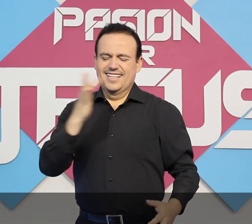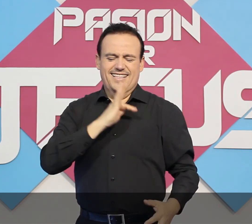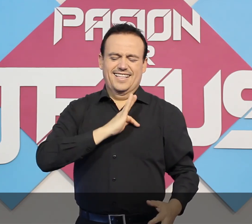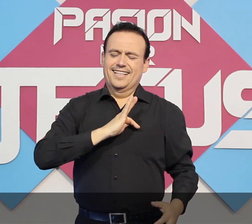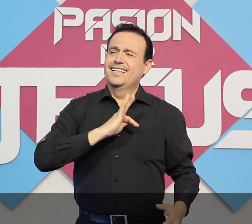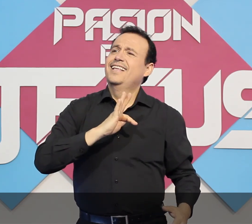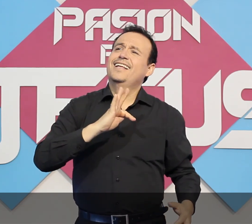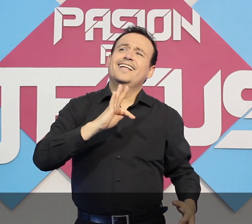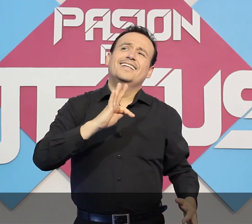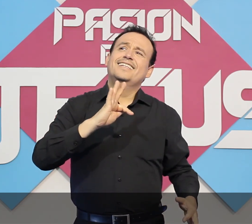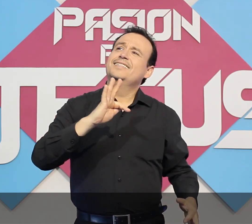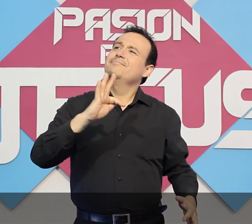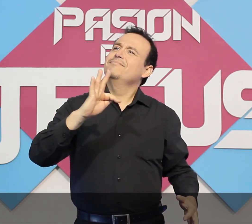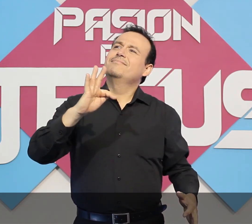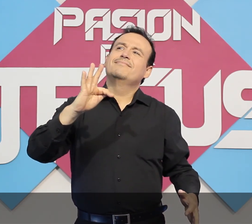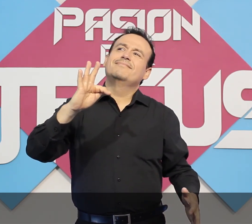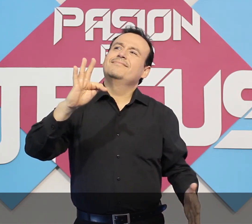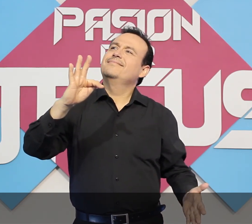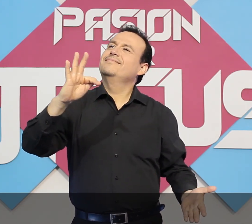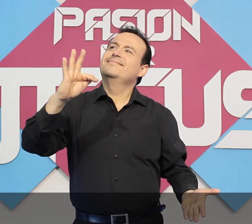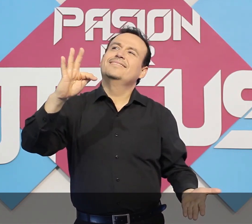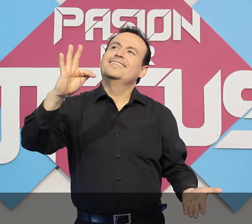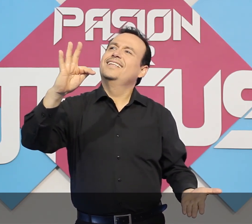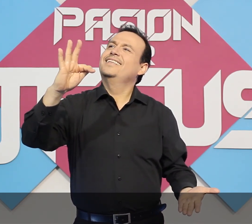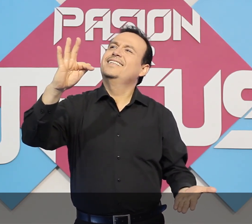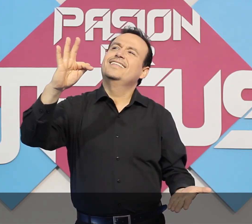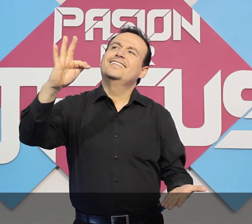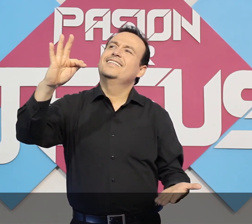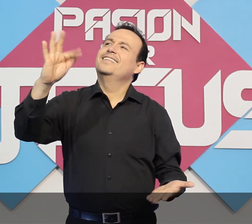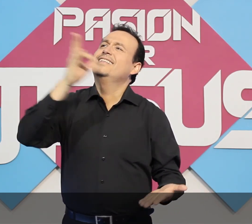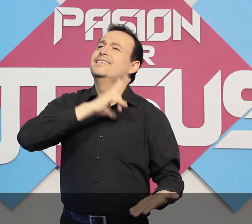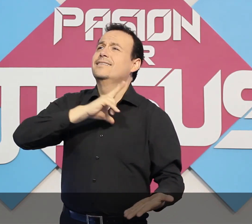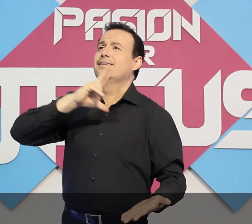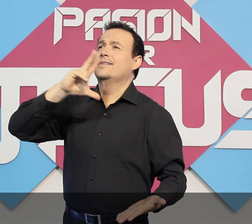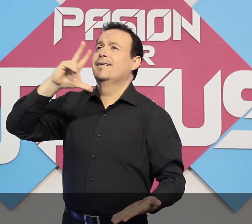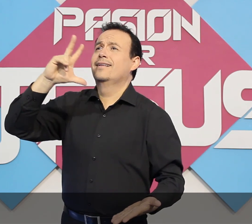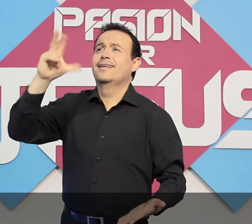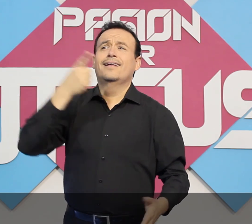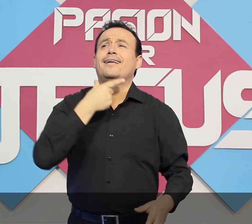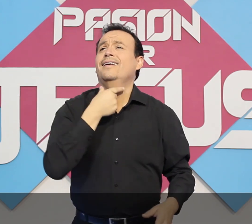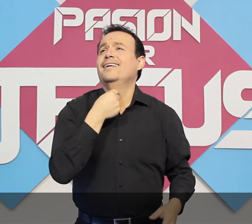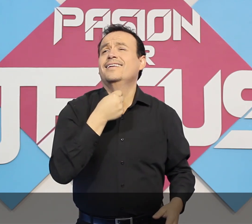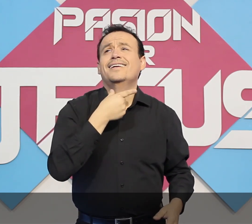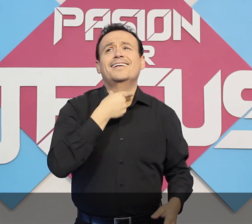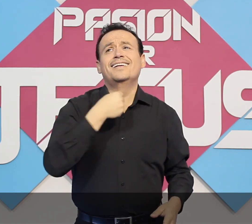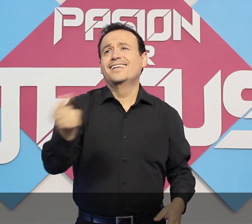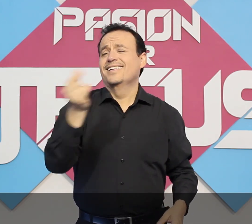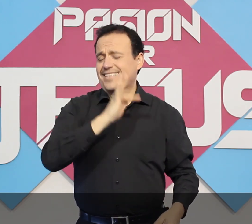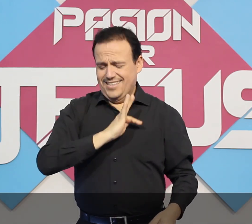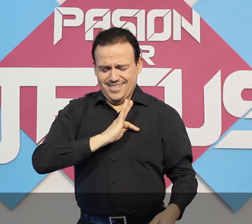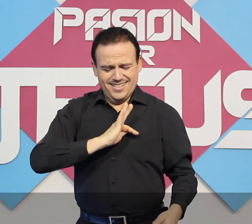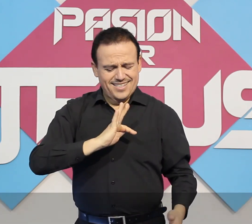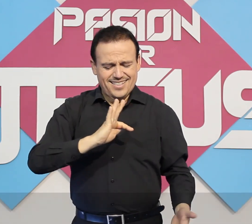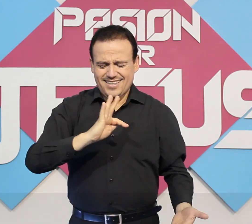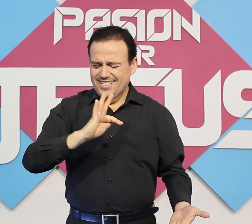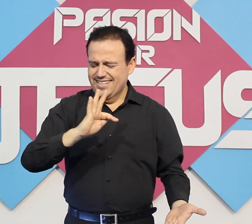y hazme otra Señor yo quiero ser de fiel Cámbiame y hazme otra